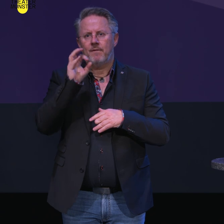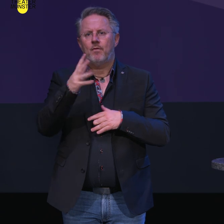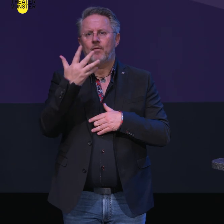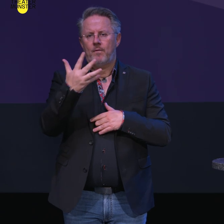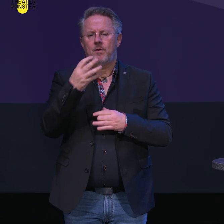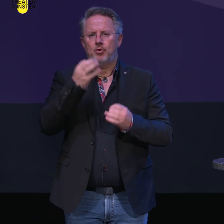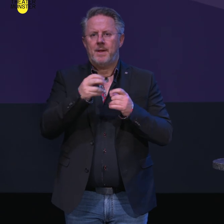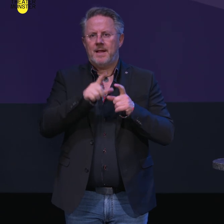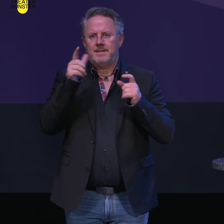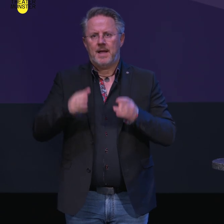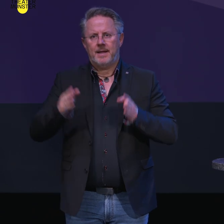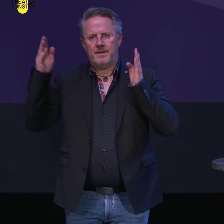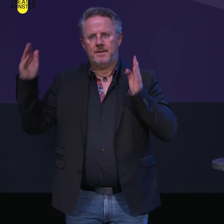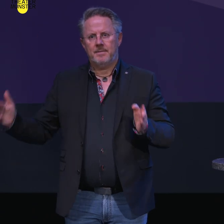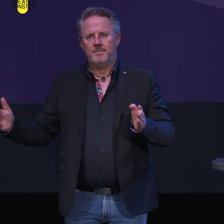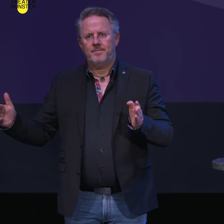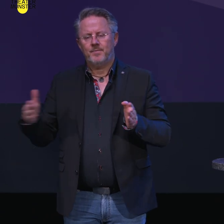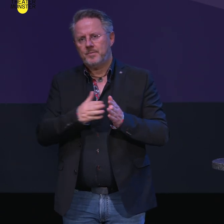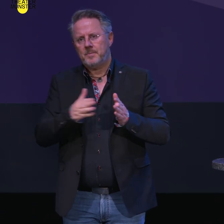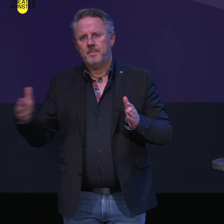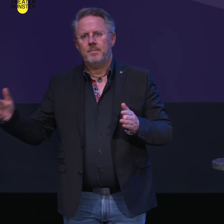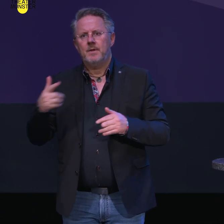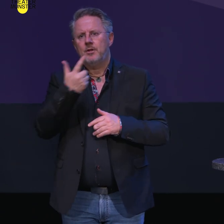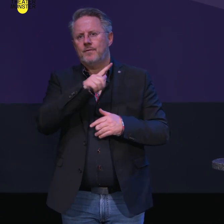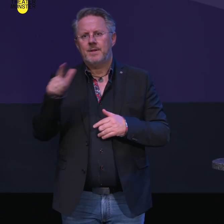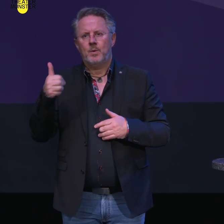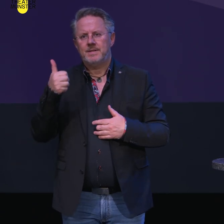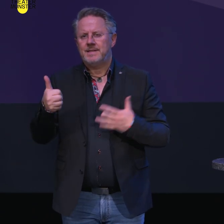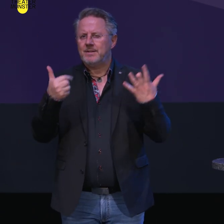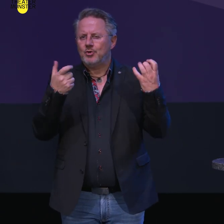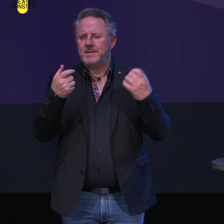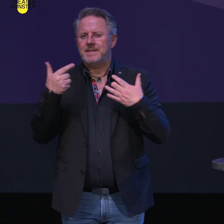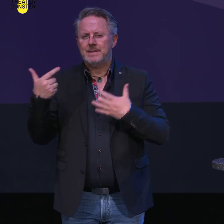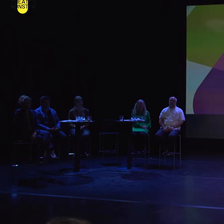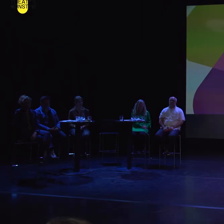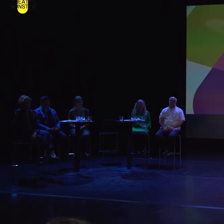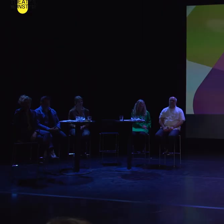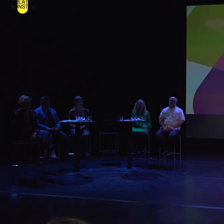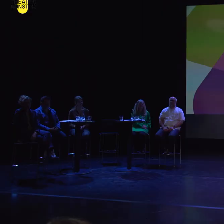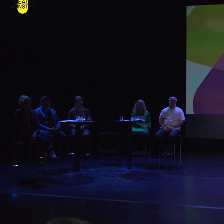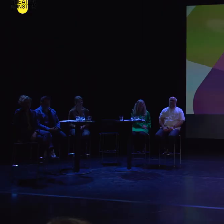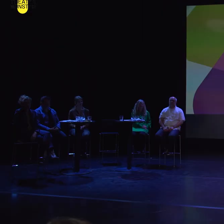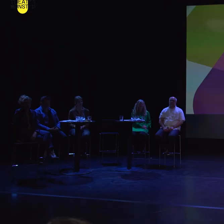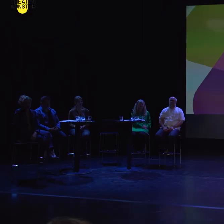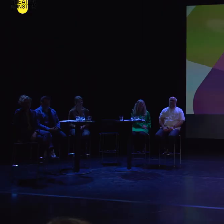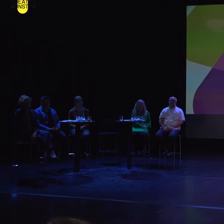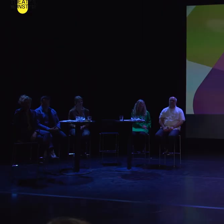Spielzeiten, heißt also bis zur Spielzeit 2026, 2027, ist beschlossen worden,